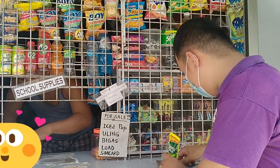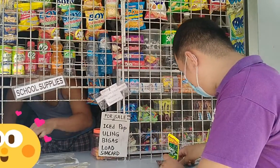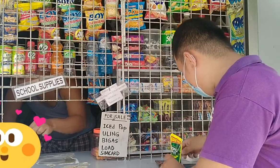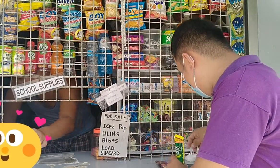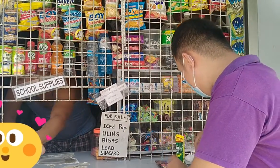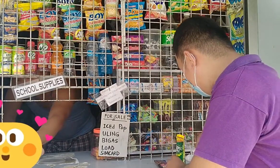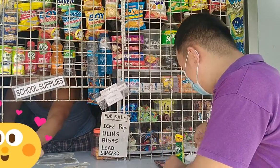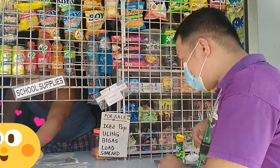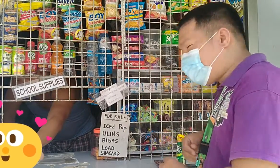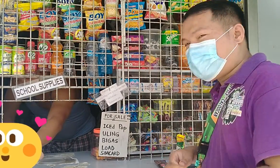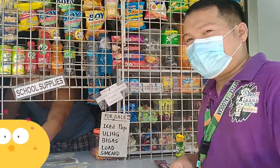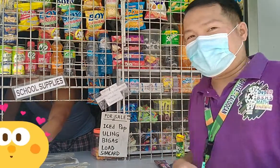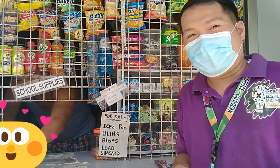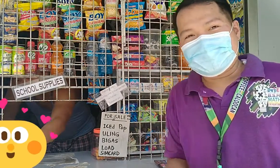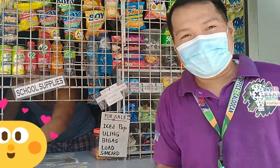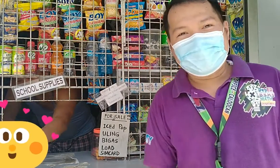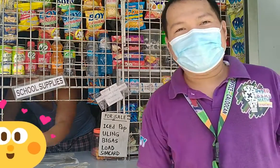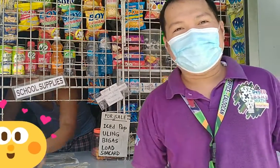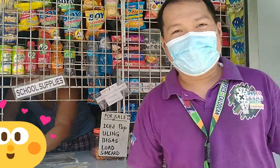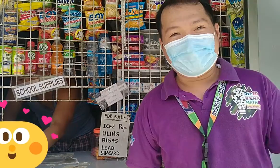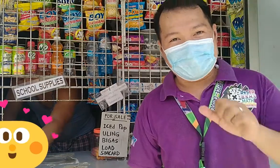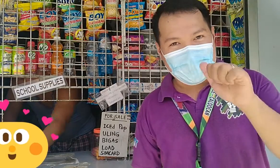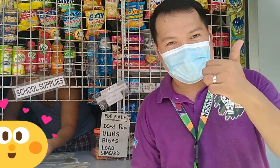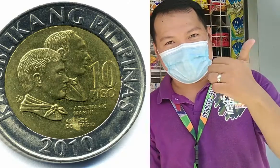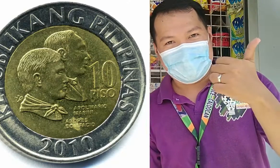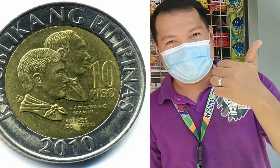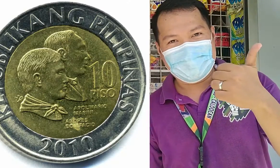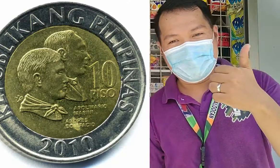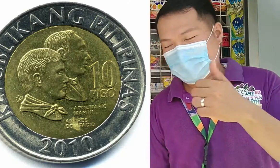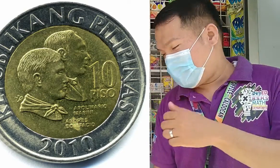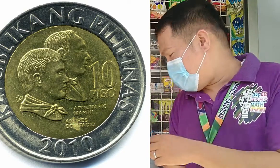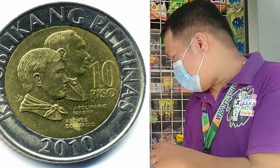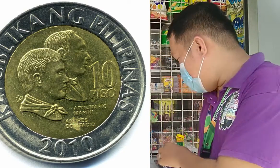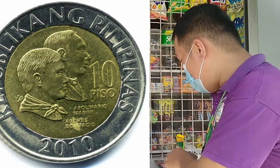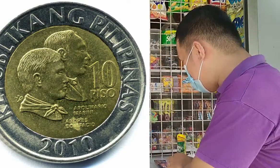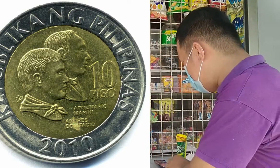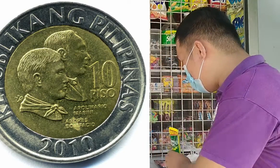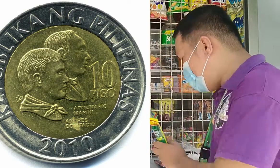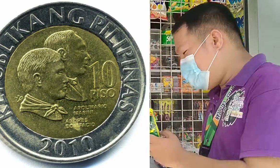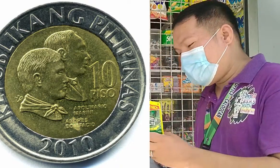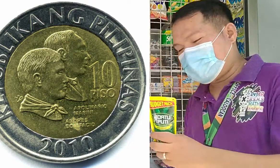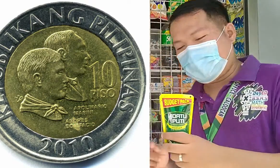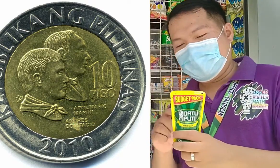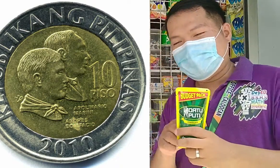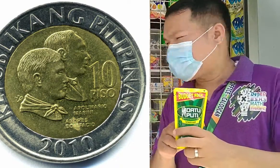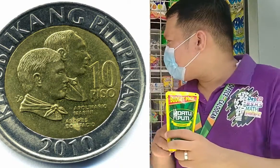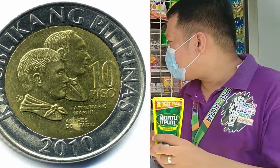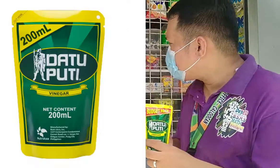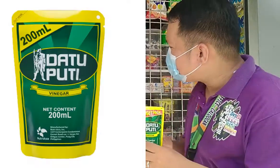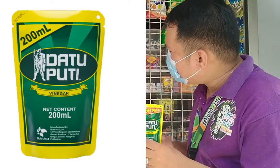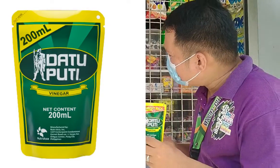At ang pera natin ay 10. Pero ang suka natin, tumakano ito sir?